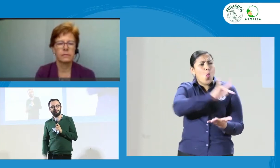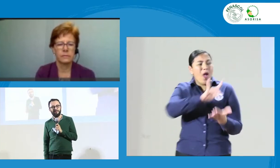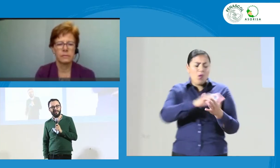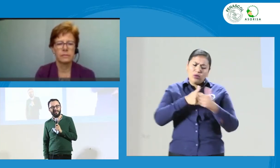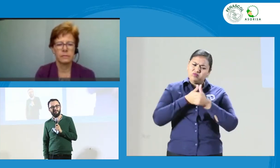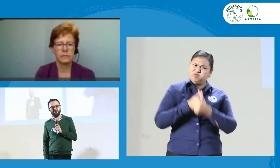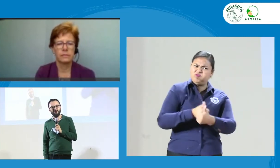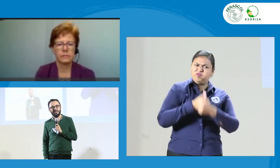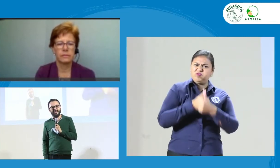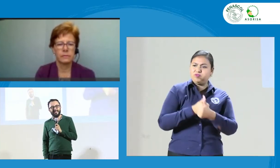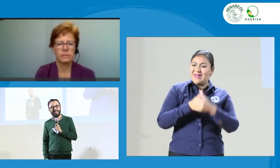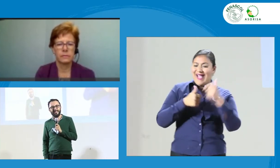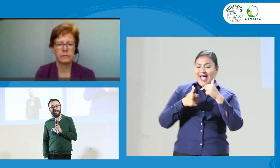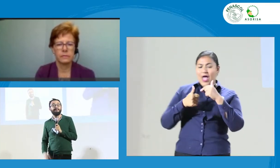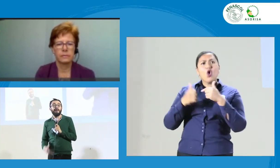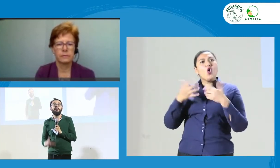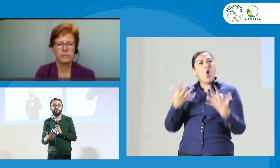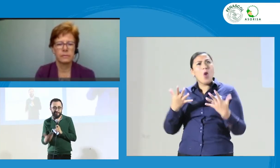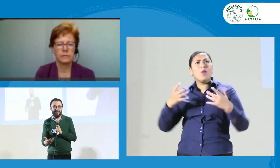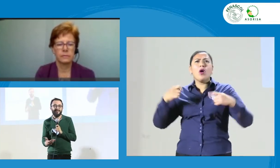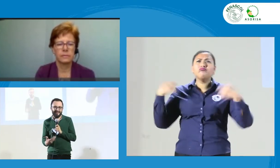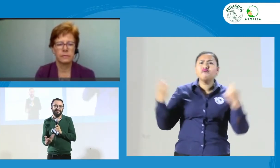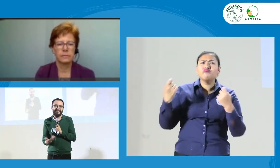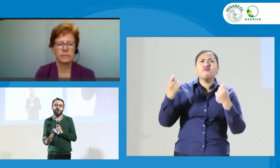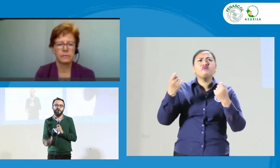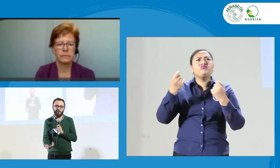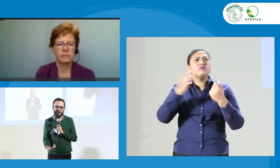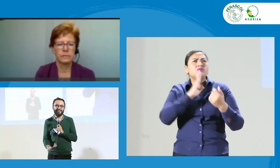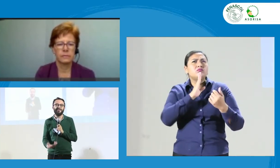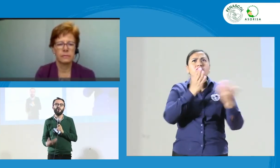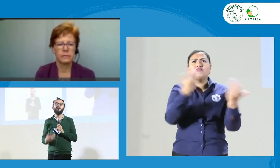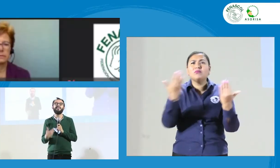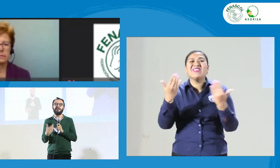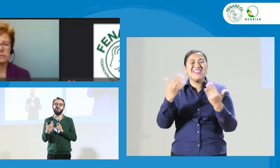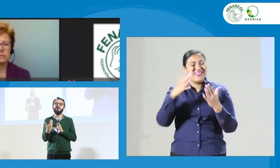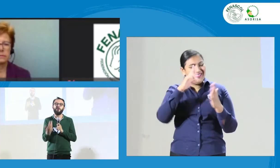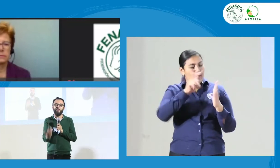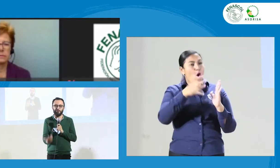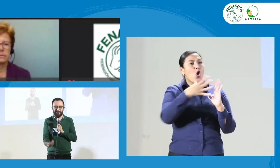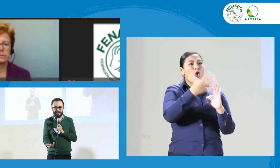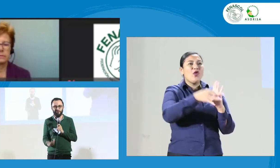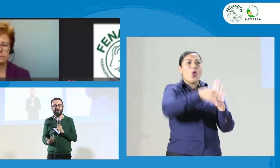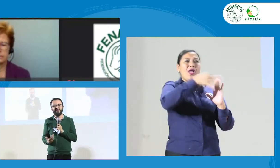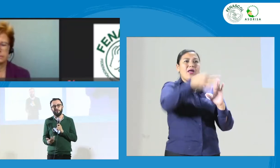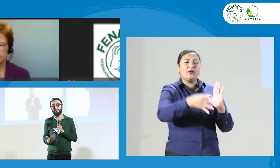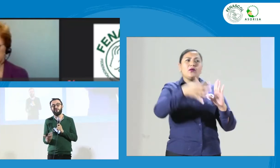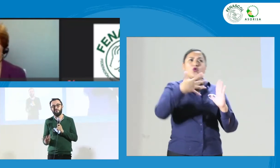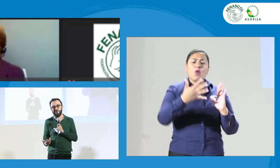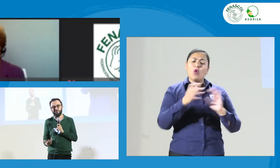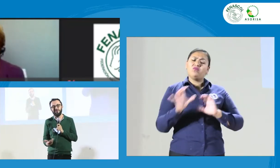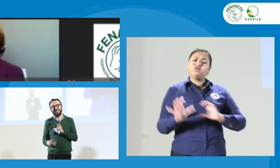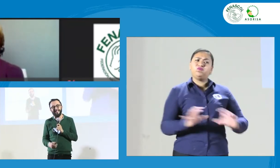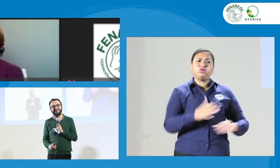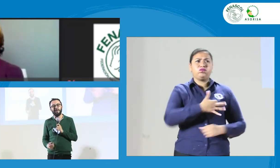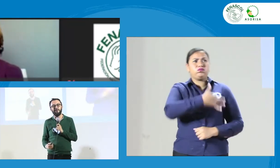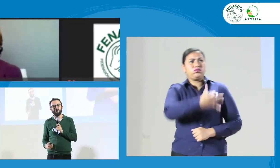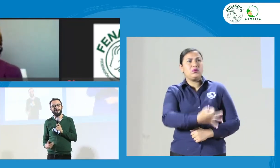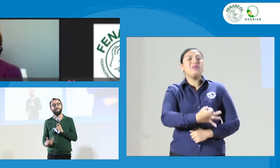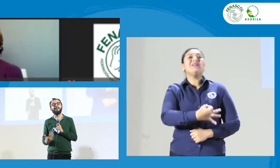exponenciar esto en términos de el código ético, en términos de comportamiento ético y, por supuesto, en términos de la